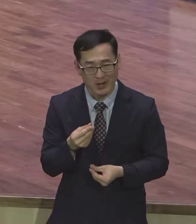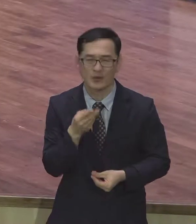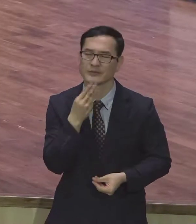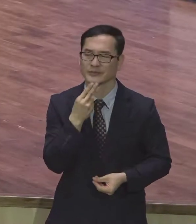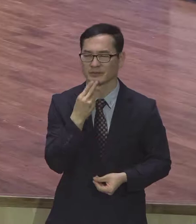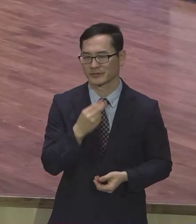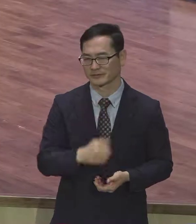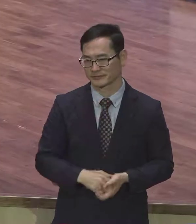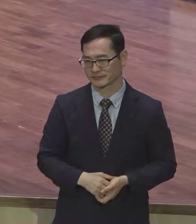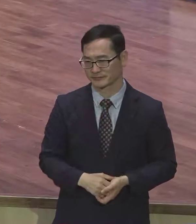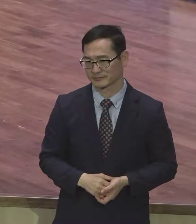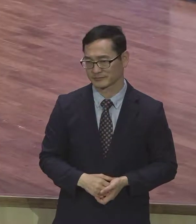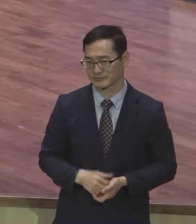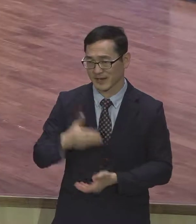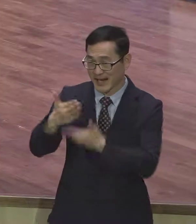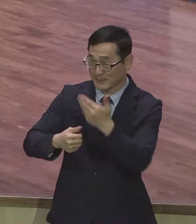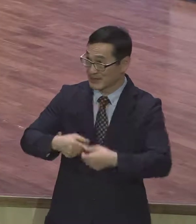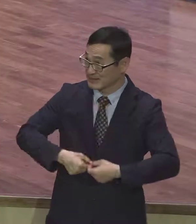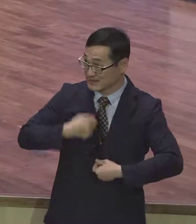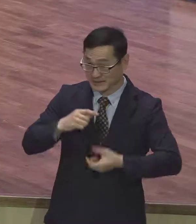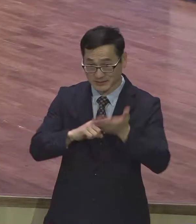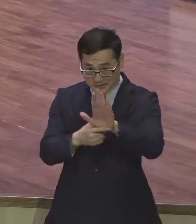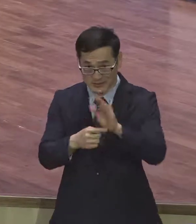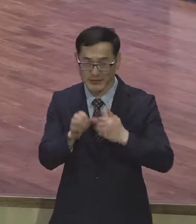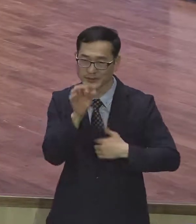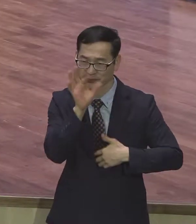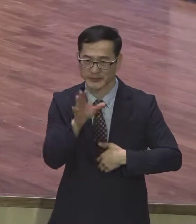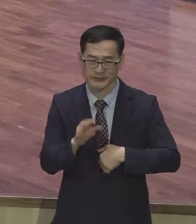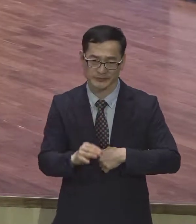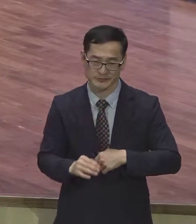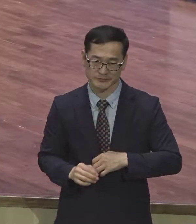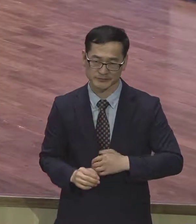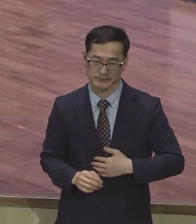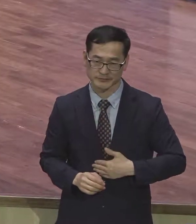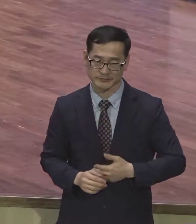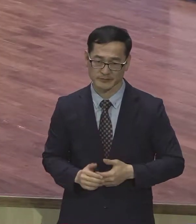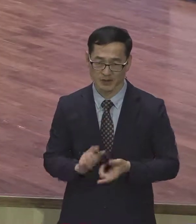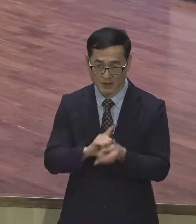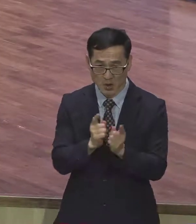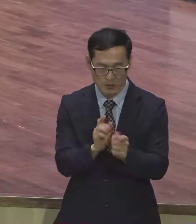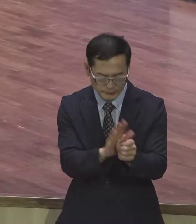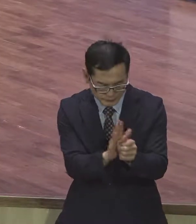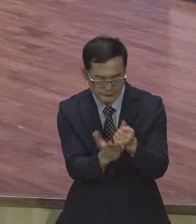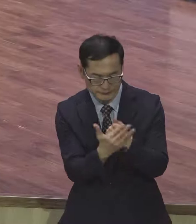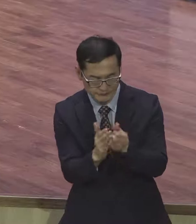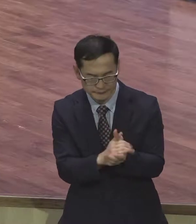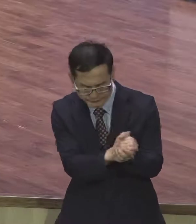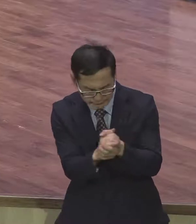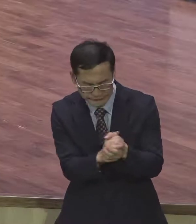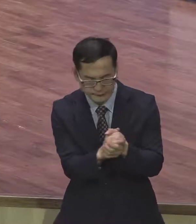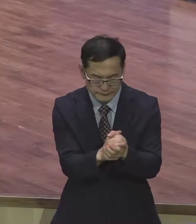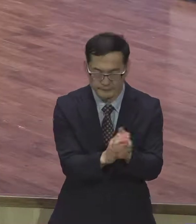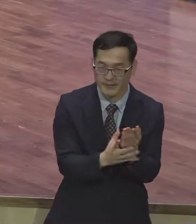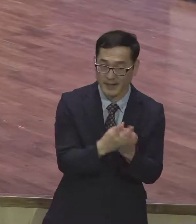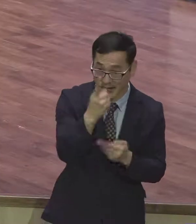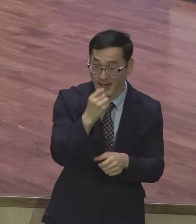의의가 안 나타나지요 서로에게 합행의 일과 덕을 세우는 그 결과가 바로 본문 이스라엘처럼 하나님의